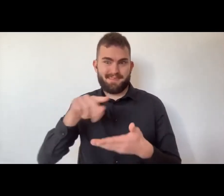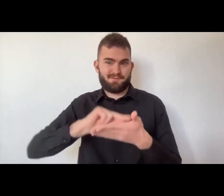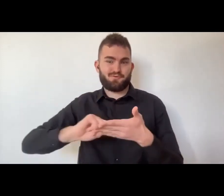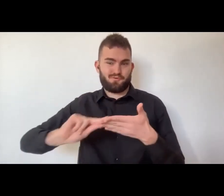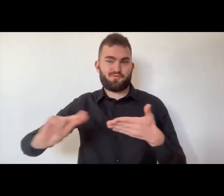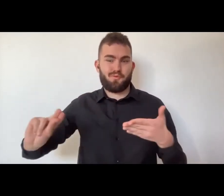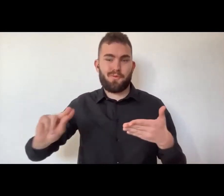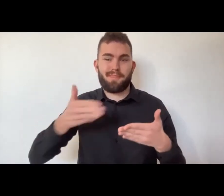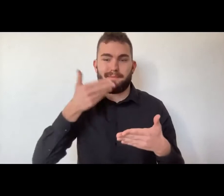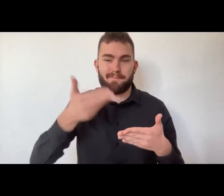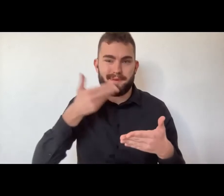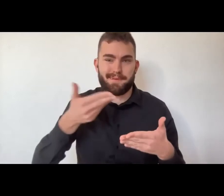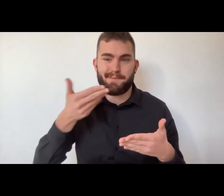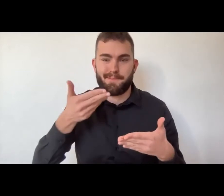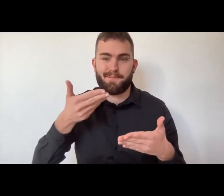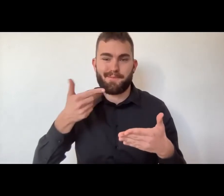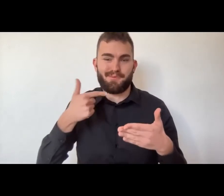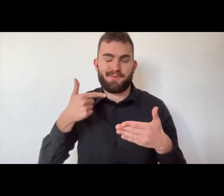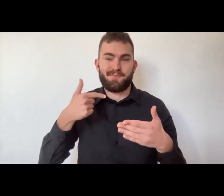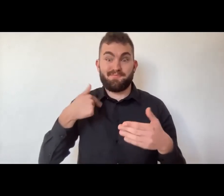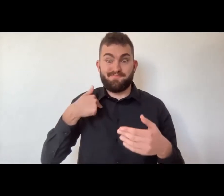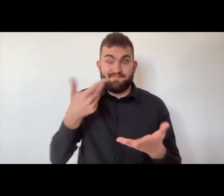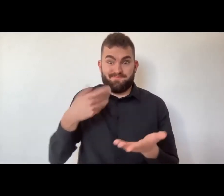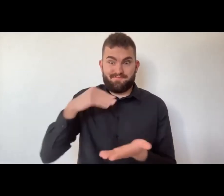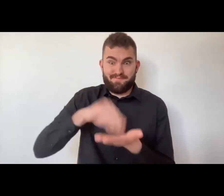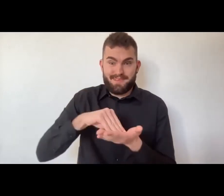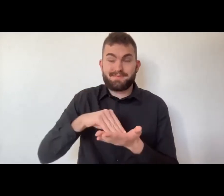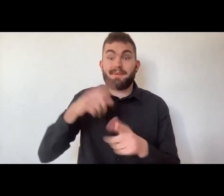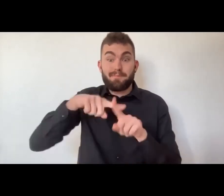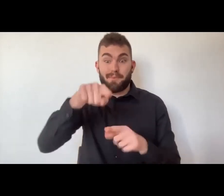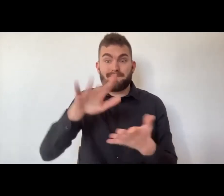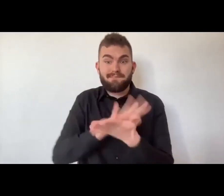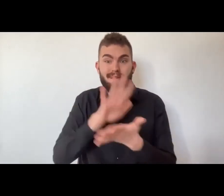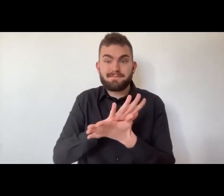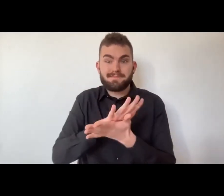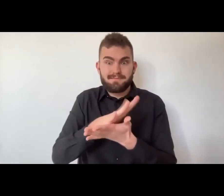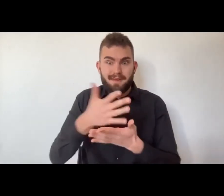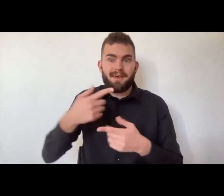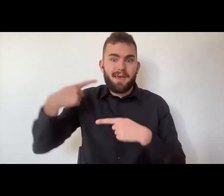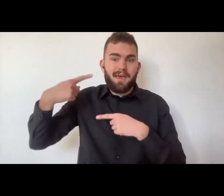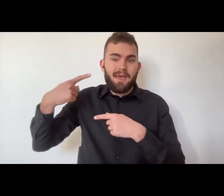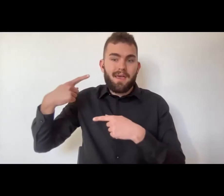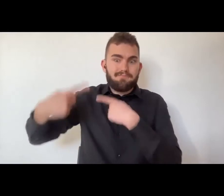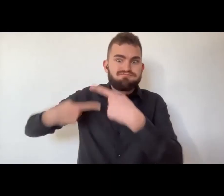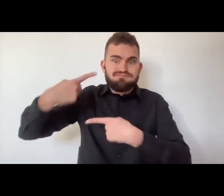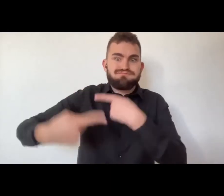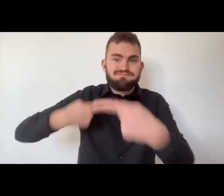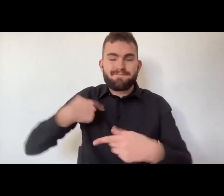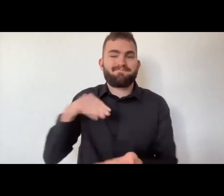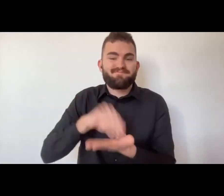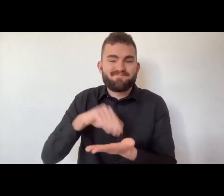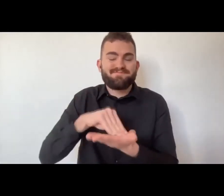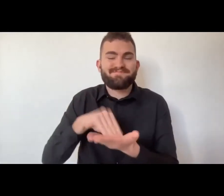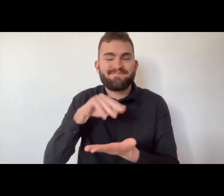ricordo nel periodo in cui io ero studente, proprio all'Istituto Magarotto, le feste